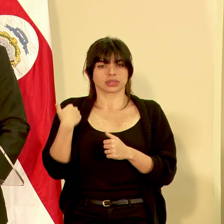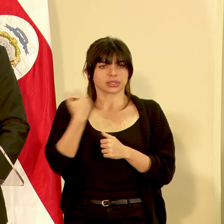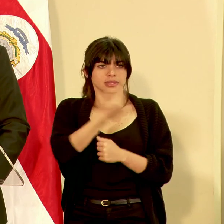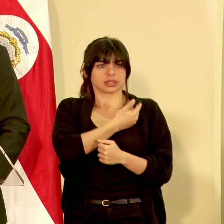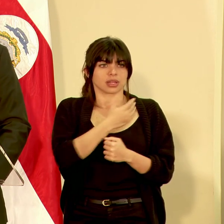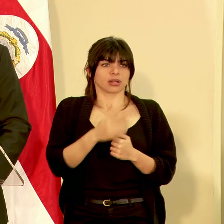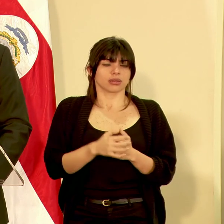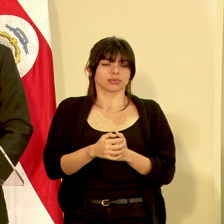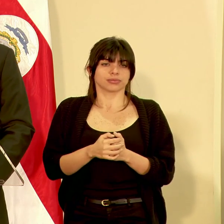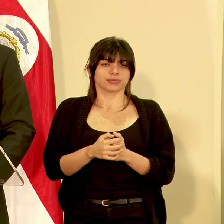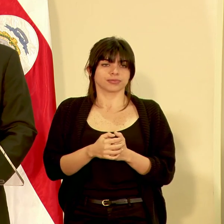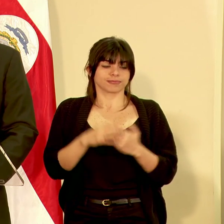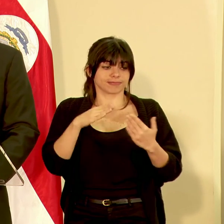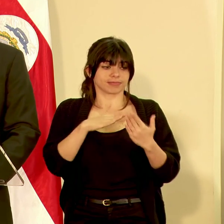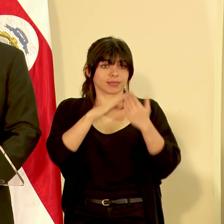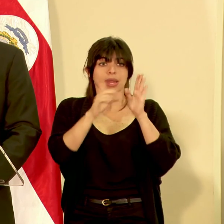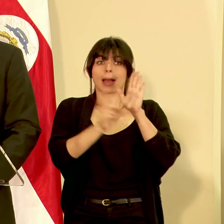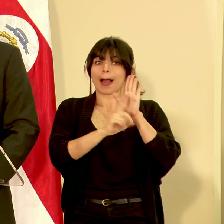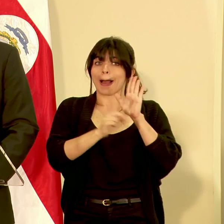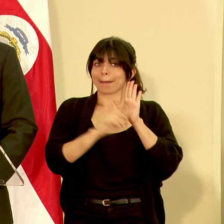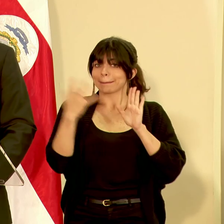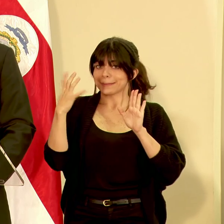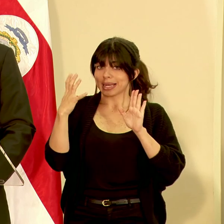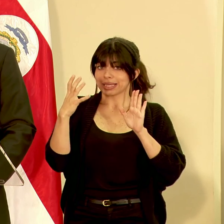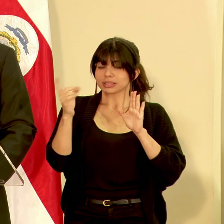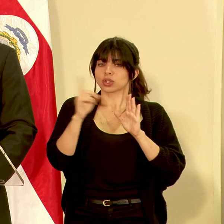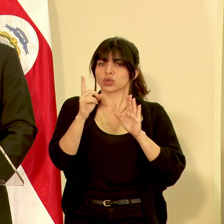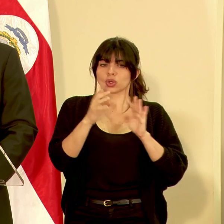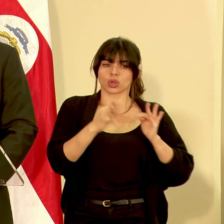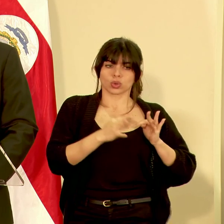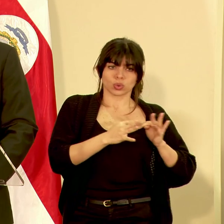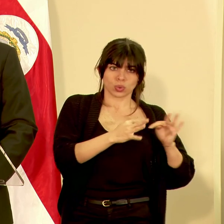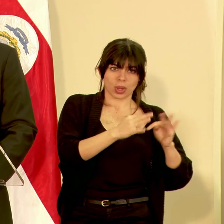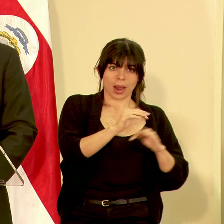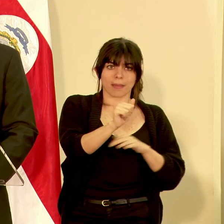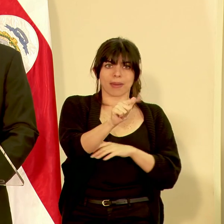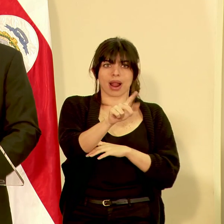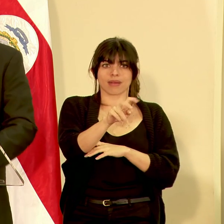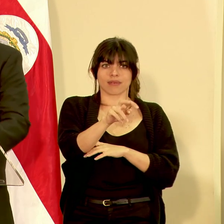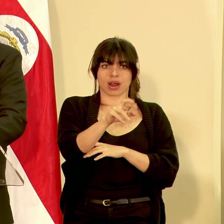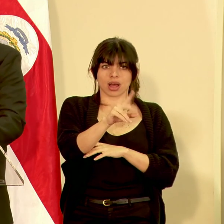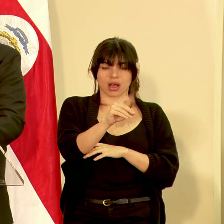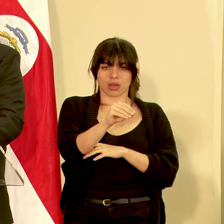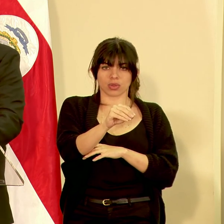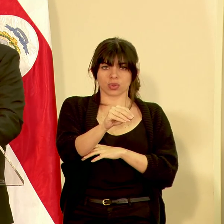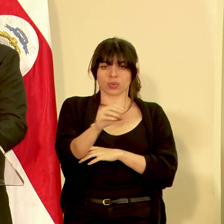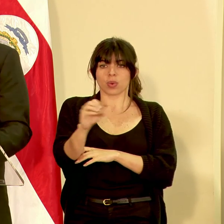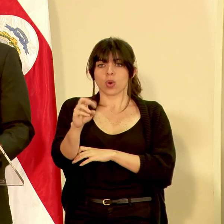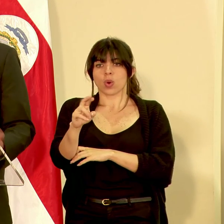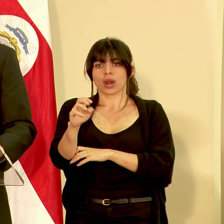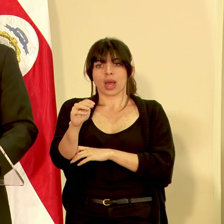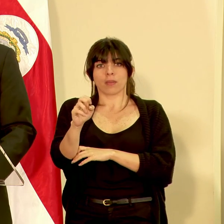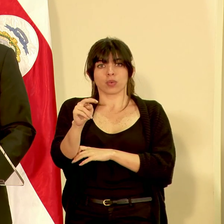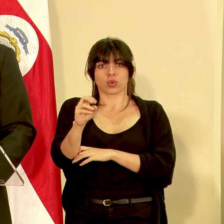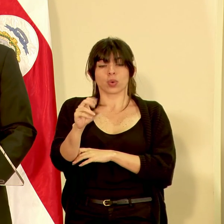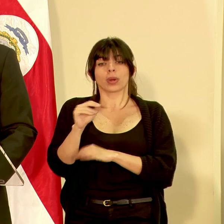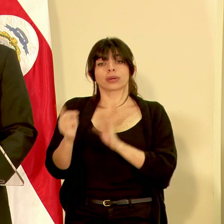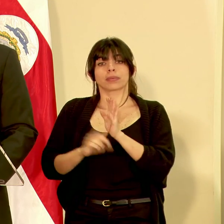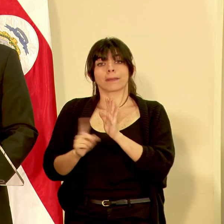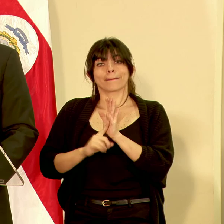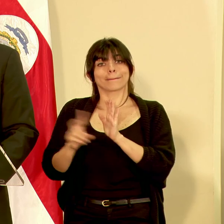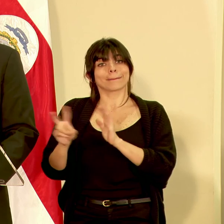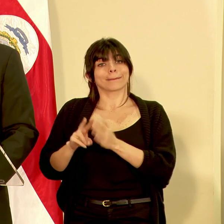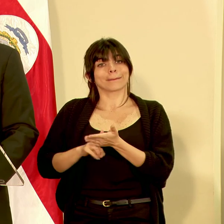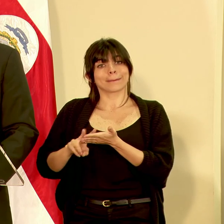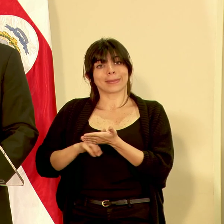ante alerta amarilla en los cantones de Turrialba Alvarado y Oremuno y alerta verde para